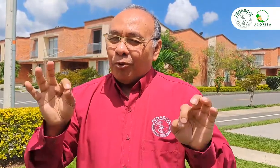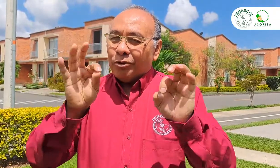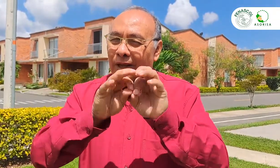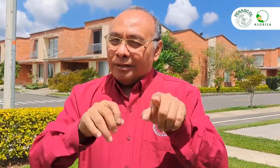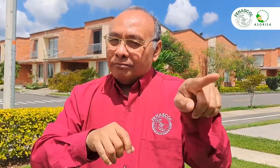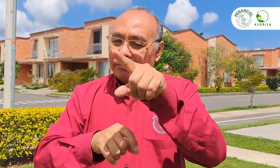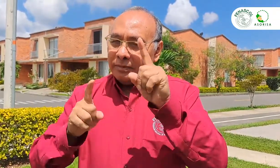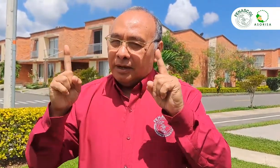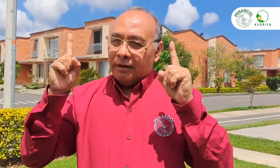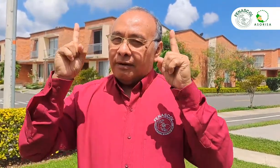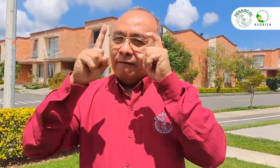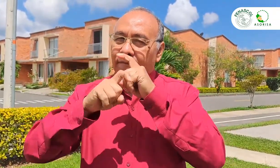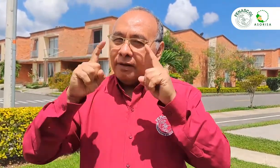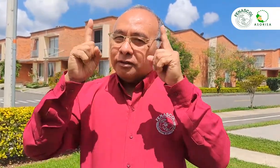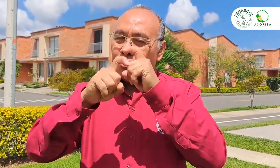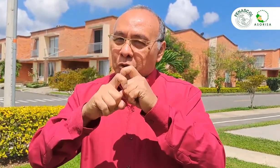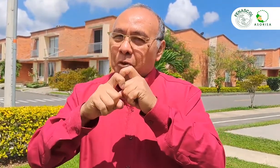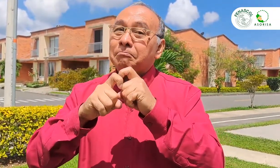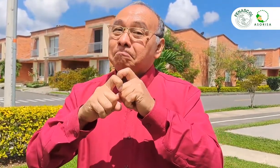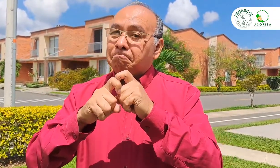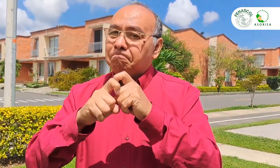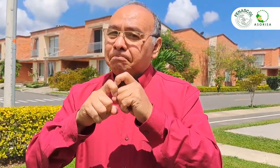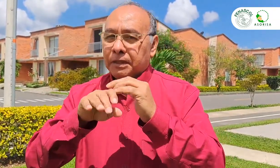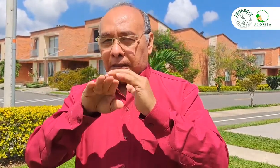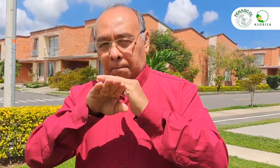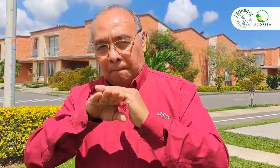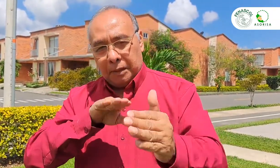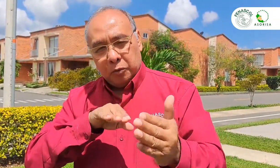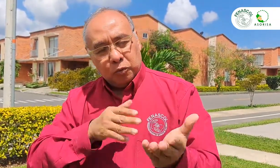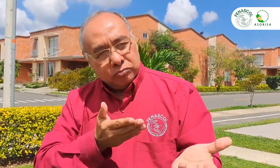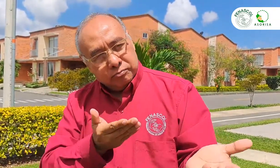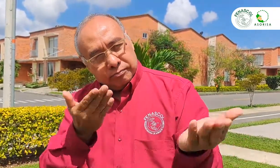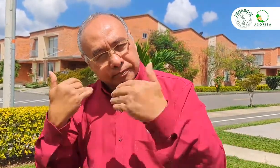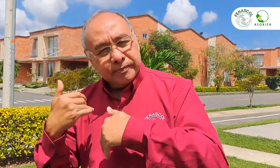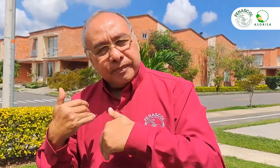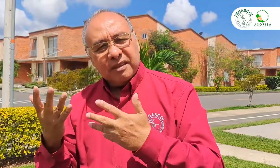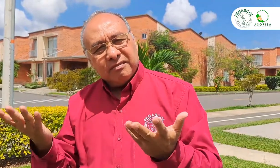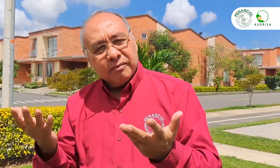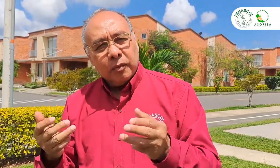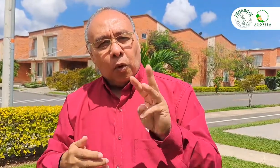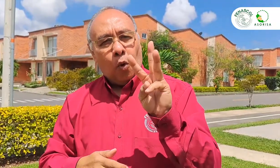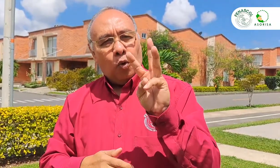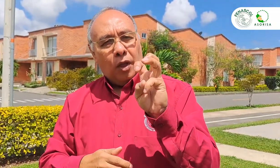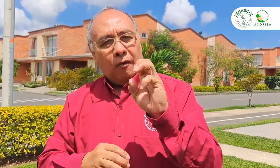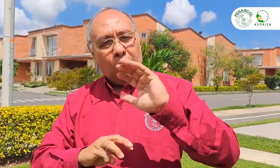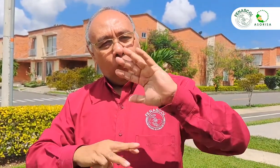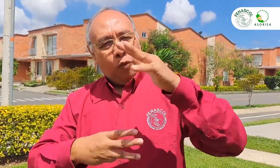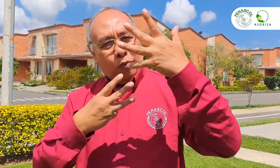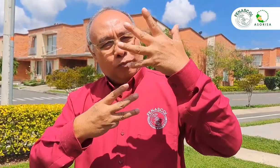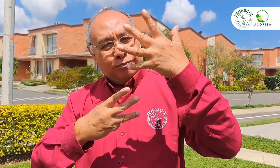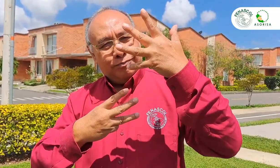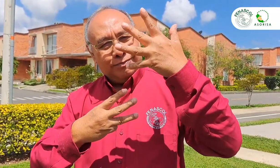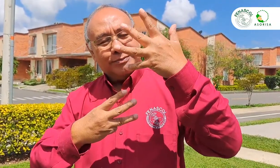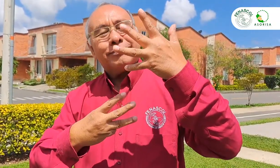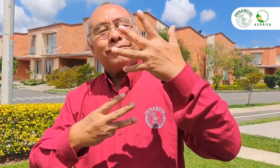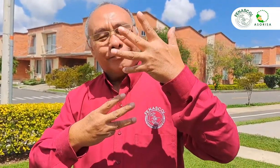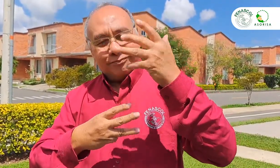Es importante que ustedes se hagan esta reflexión, así como mi invitación para que asistan al octavo